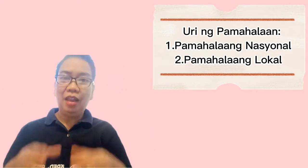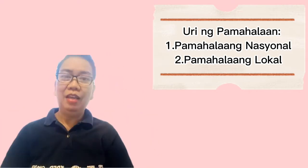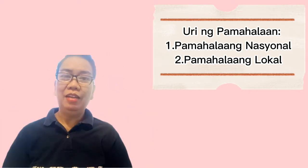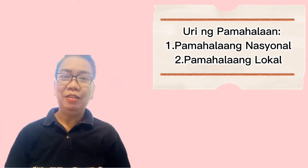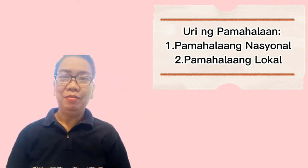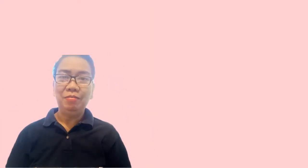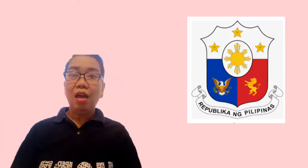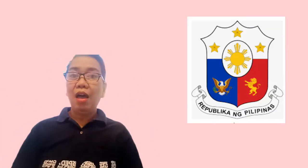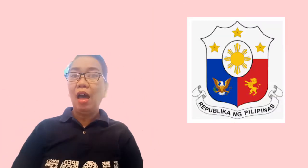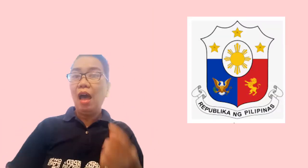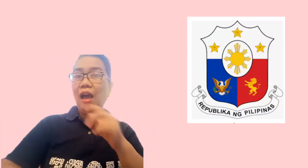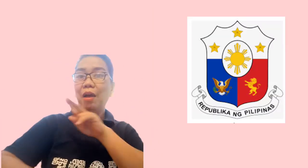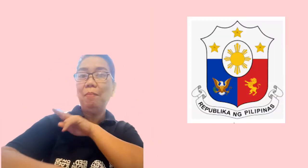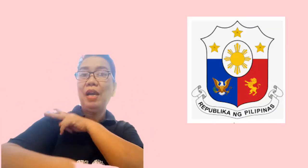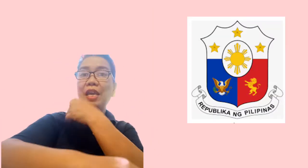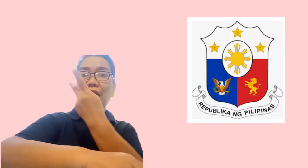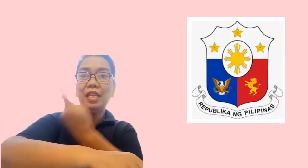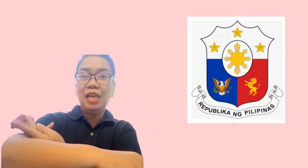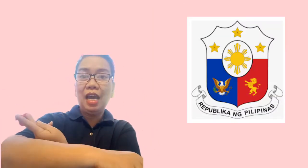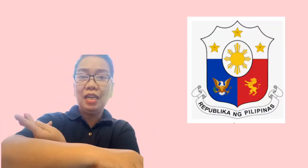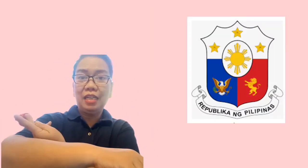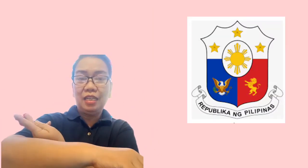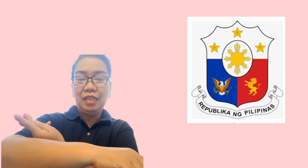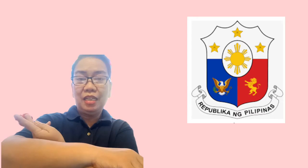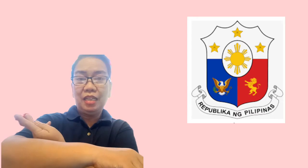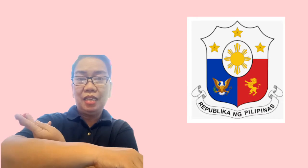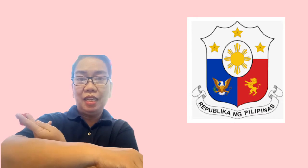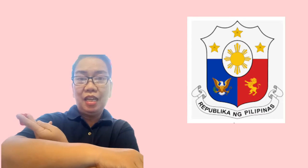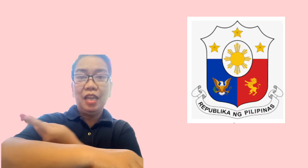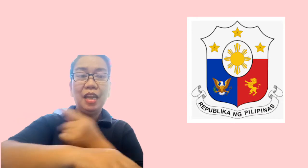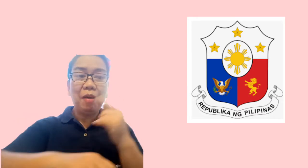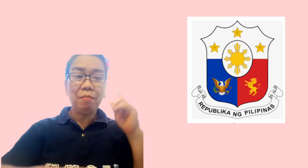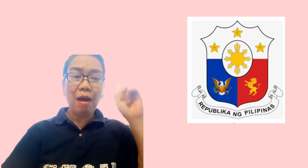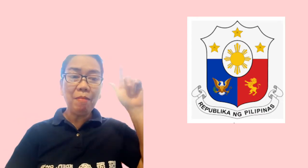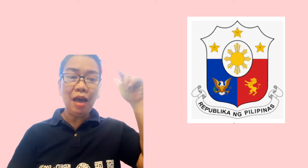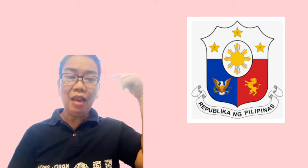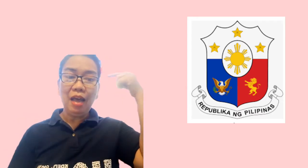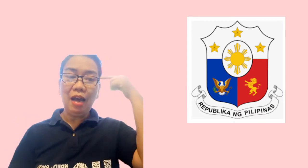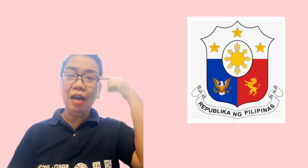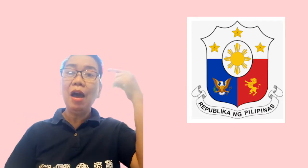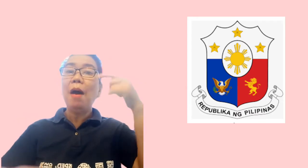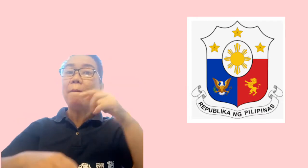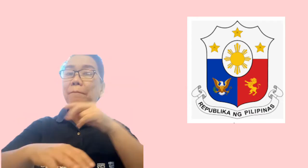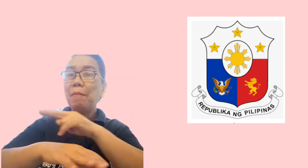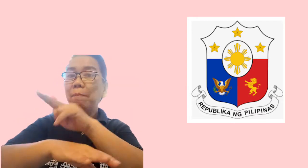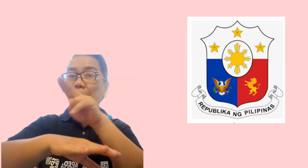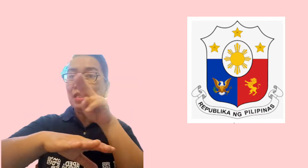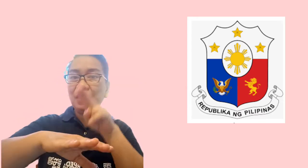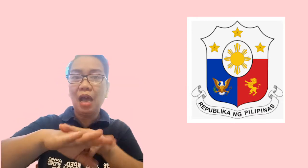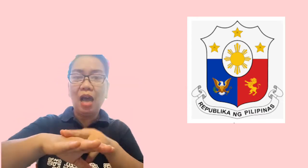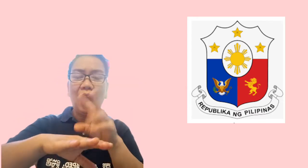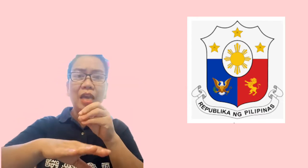Ang kapangyarihan ng pamahalaang pambansa ay